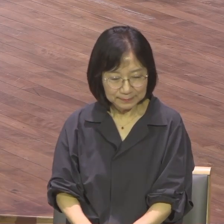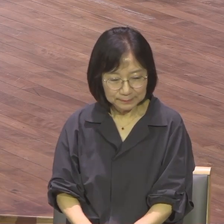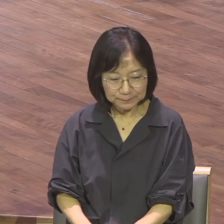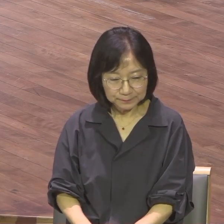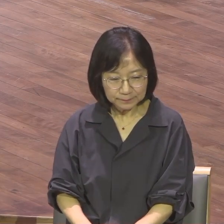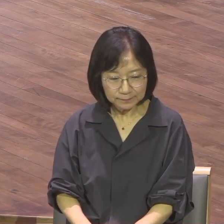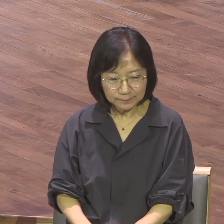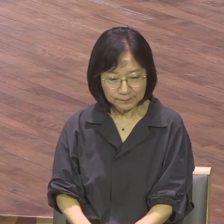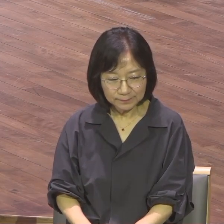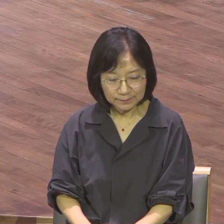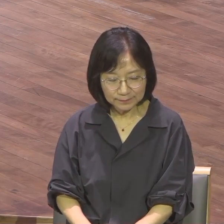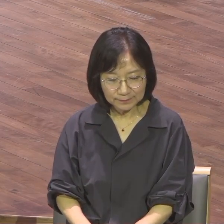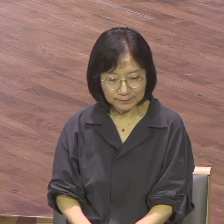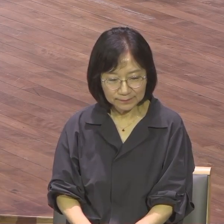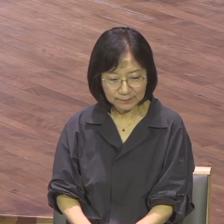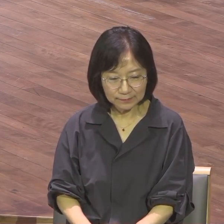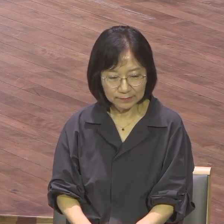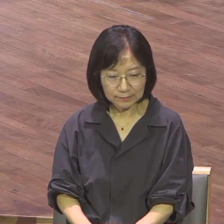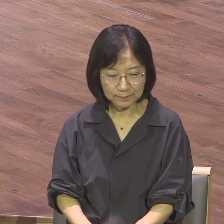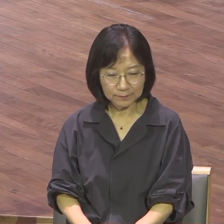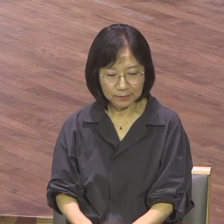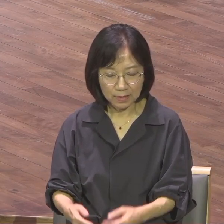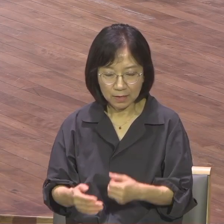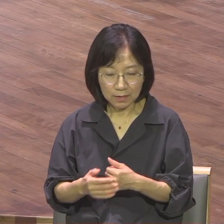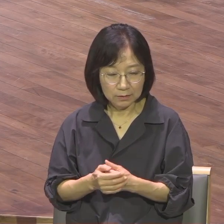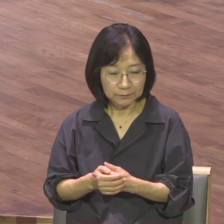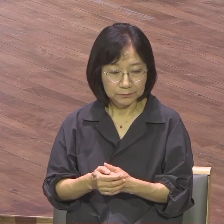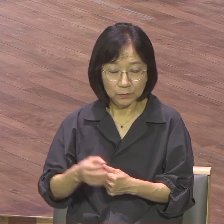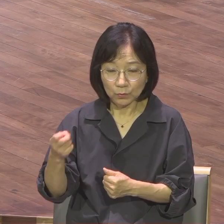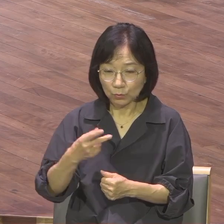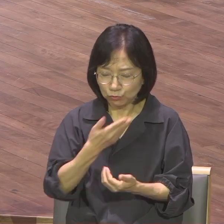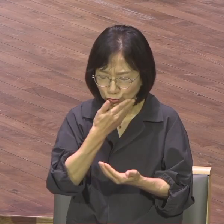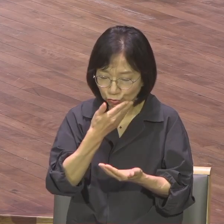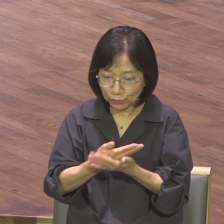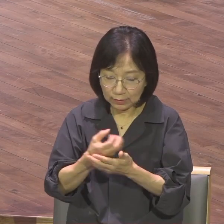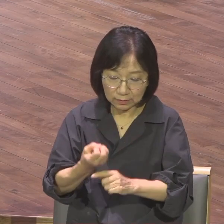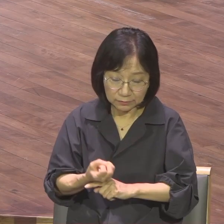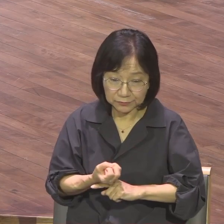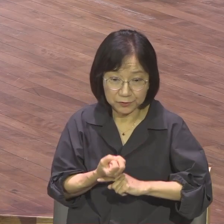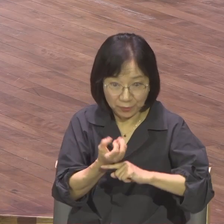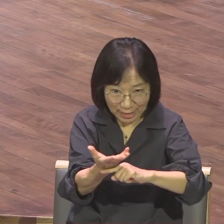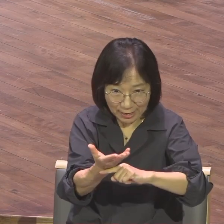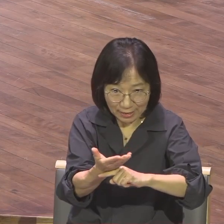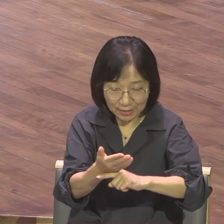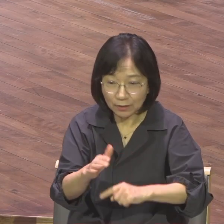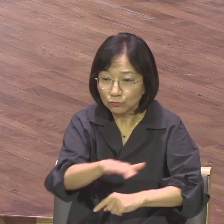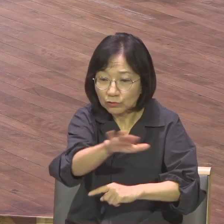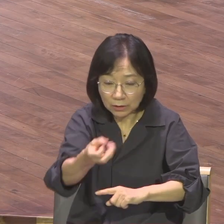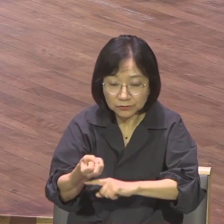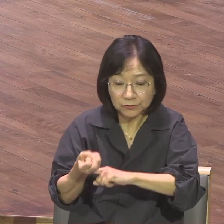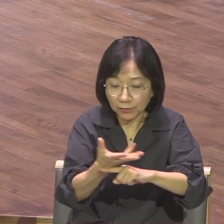중요한 것을 전달하는 사람에게는 무엇이 필요할까요? 우리가 전달자잖아요. 전달자에게 무엇이 필요할까요?